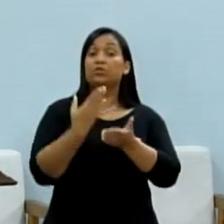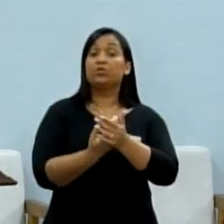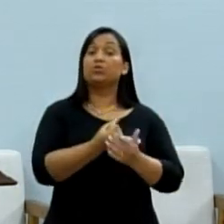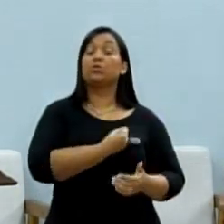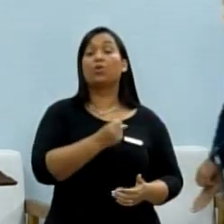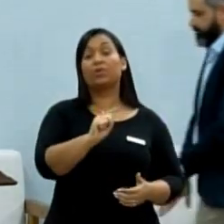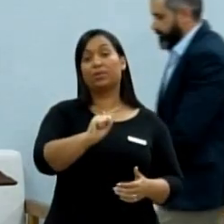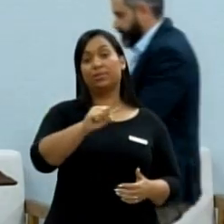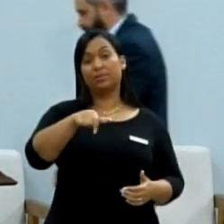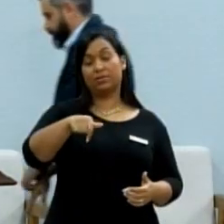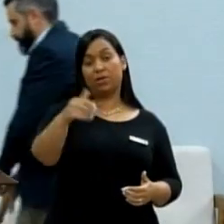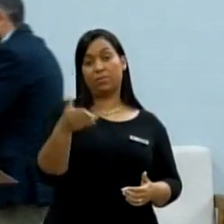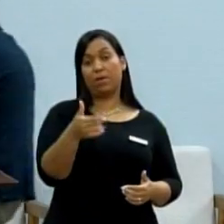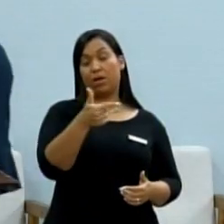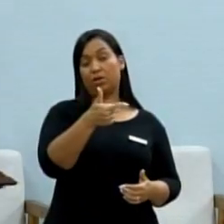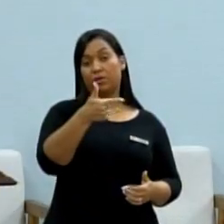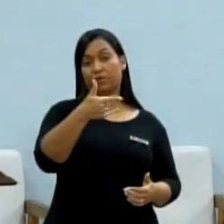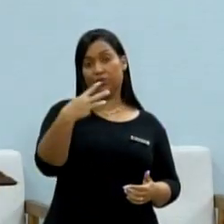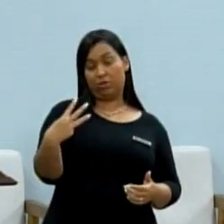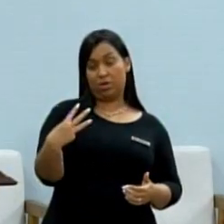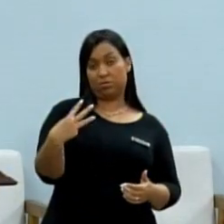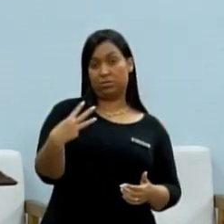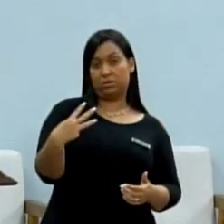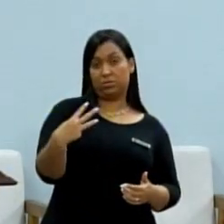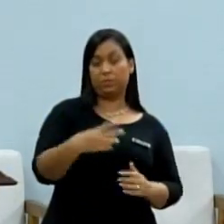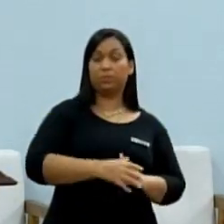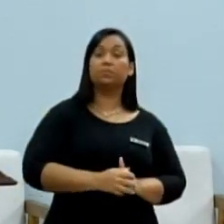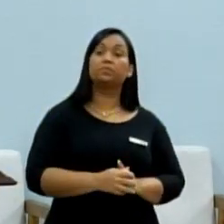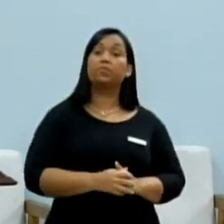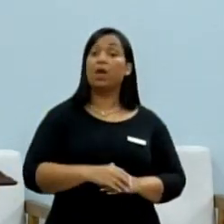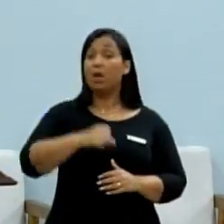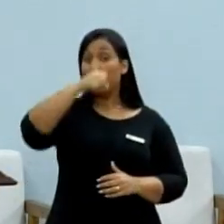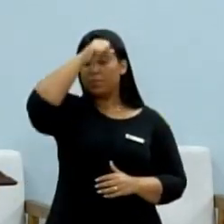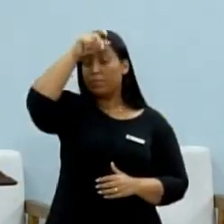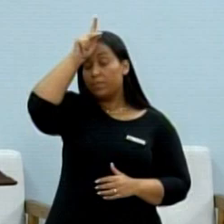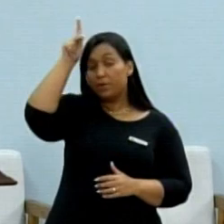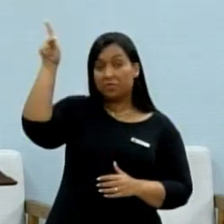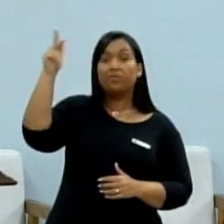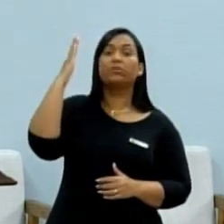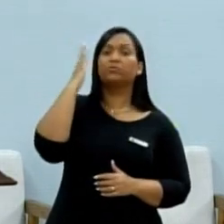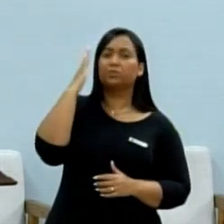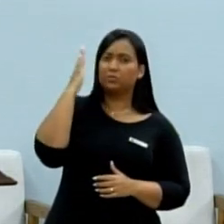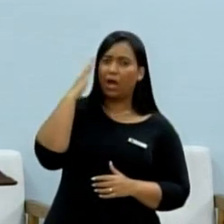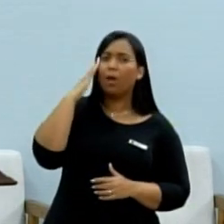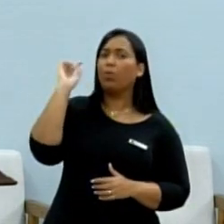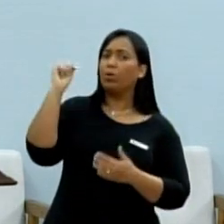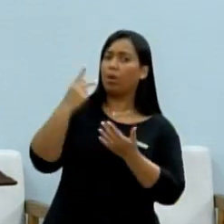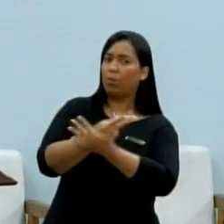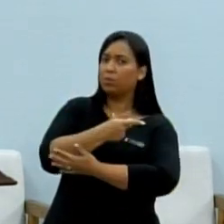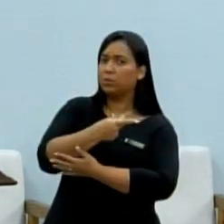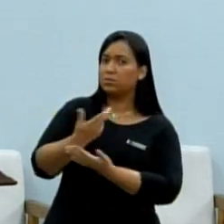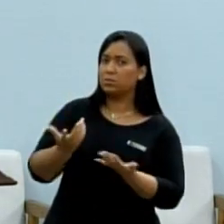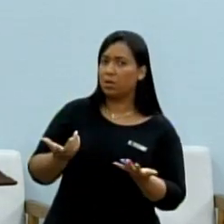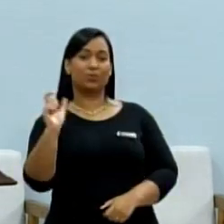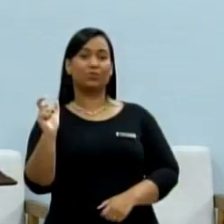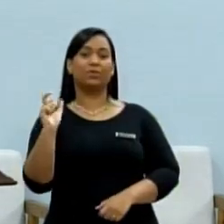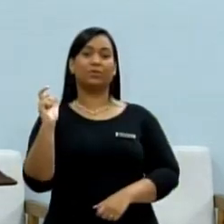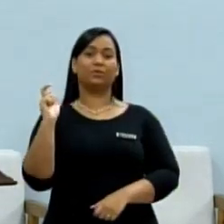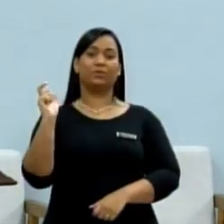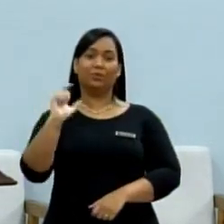87, barra 2023, para que o prefeito executivo tome ciência dessa situação.